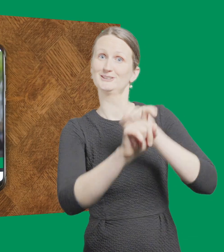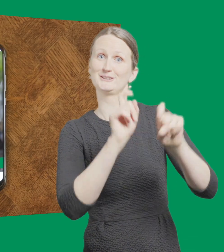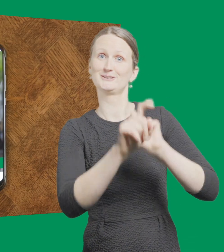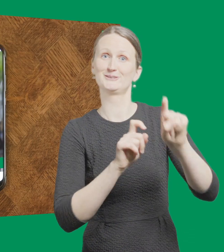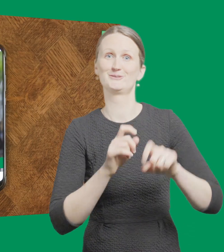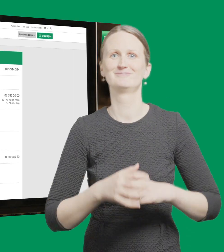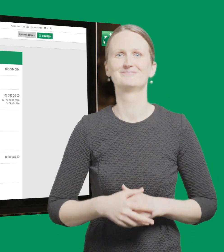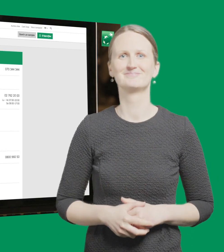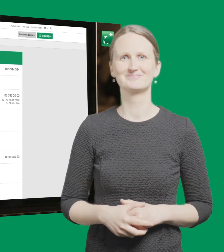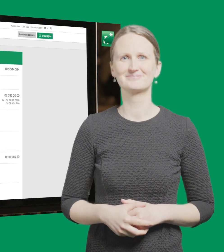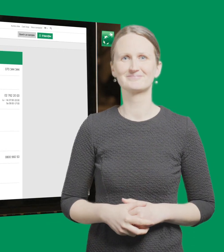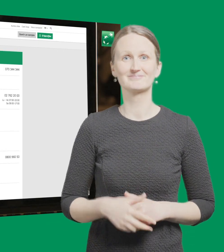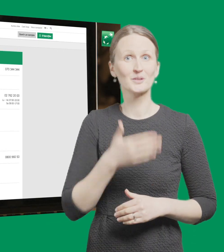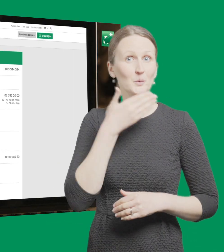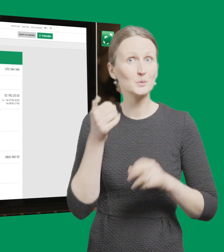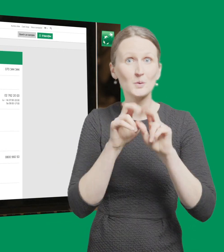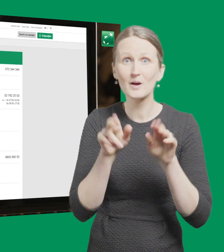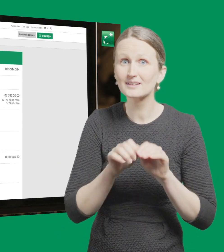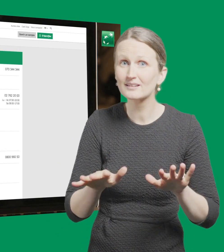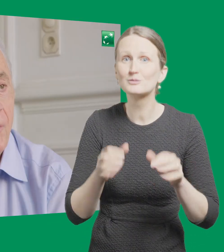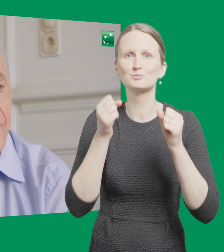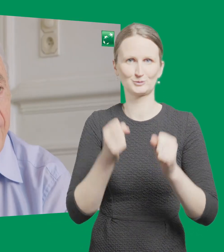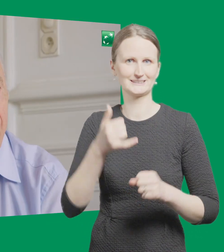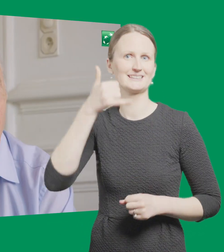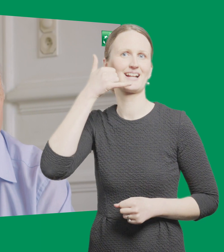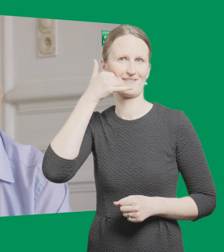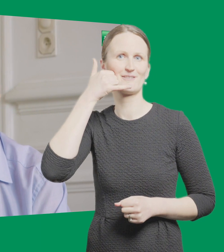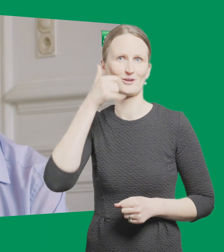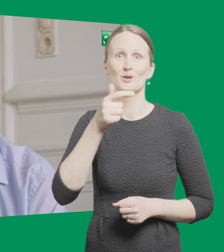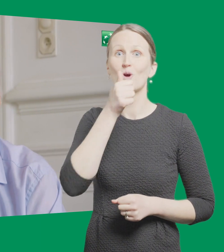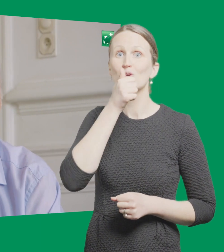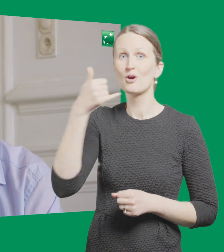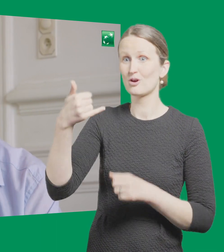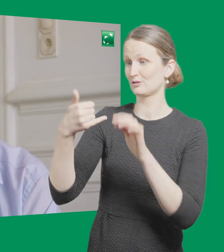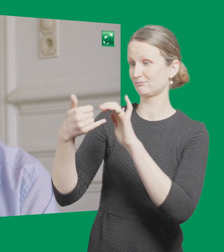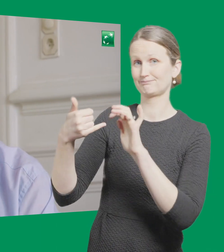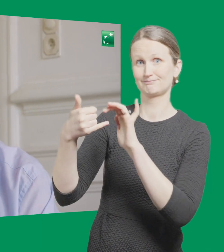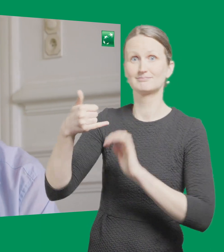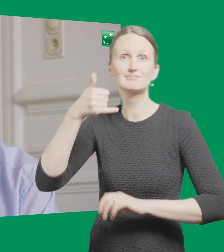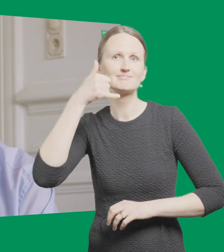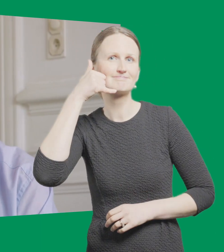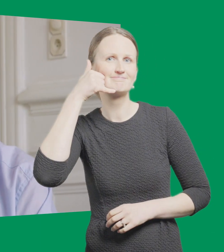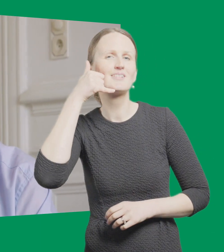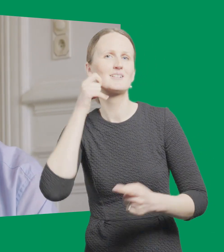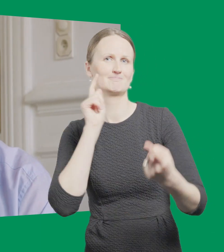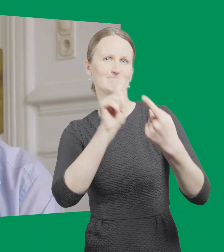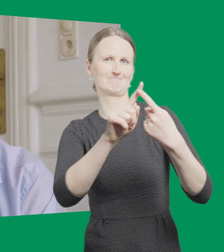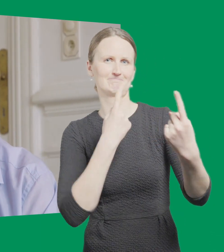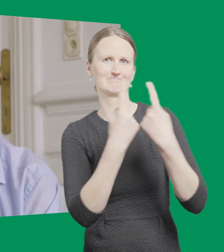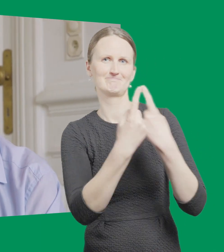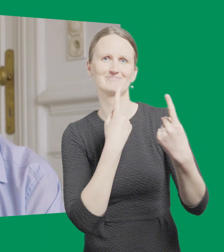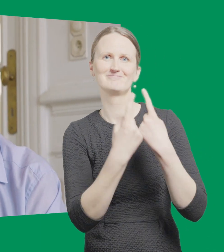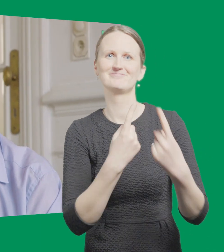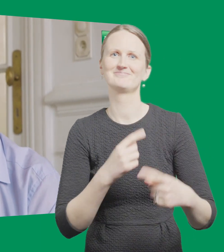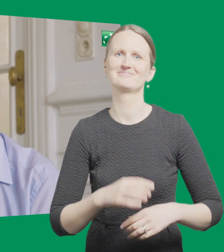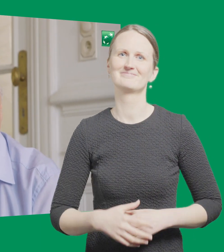Banking App ou l'Easy Banking Centre. Vous ne disposez pas d'un accès à Internet ? Vous pouvez alors utiliser Easy Banking Phone pour vous